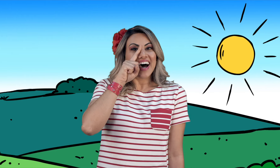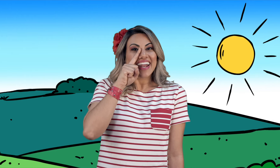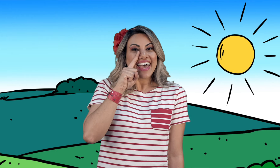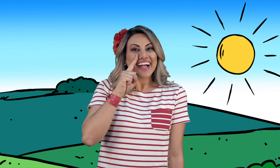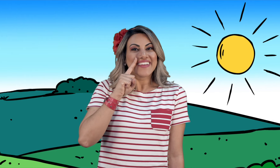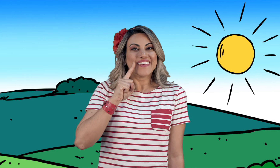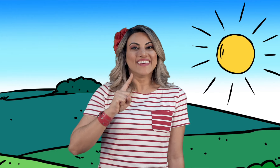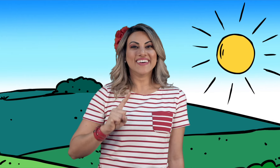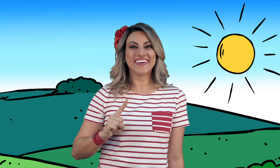Amarelo!